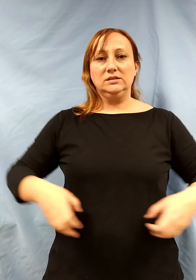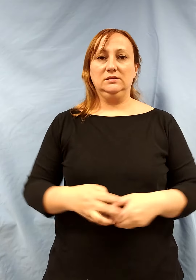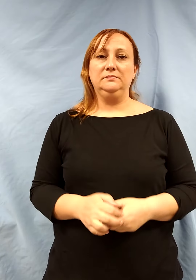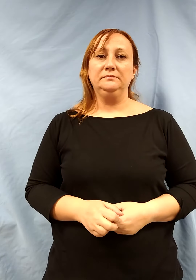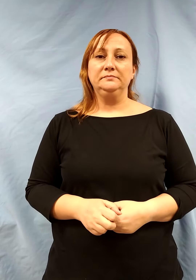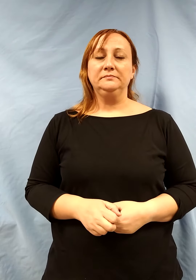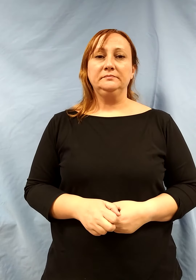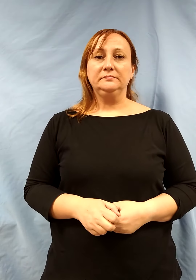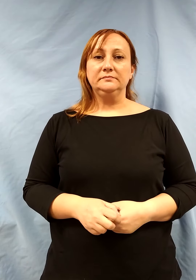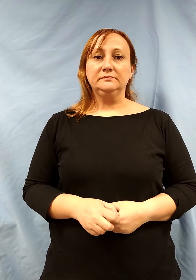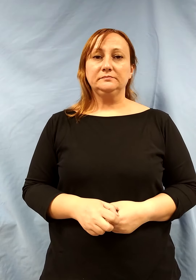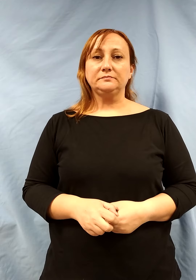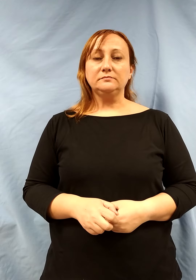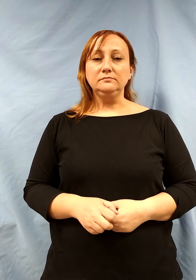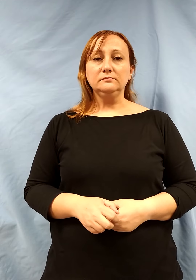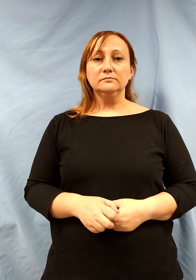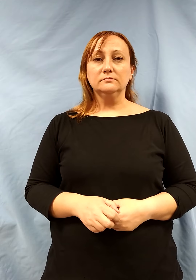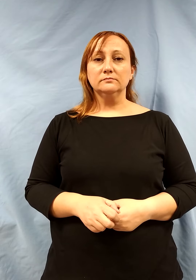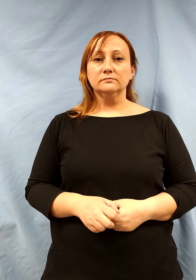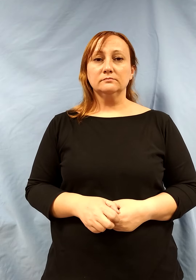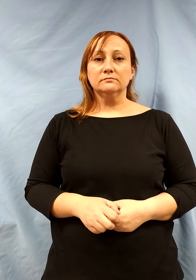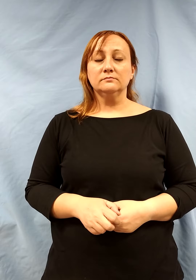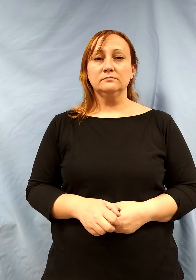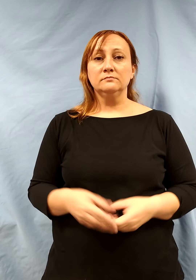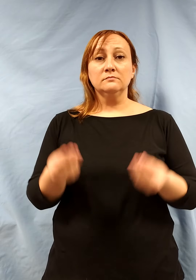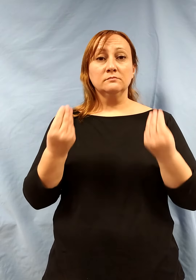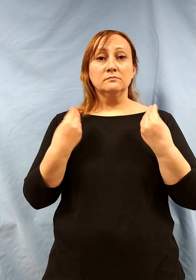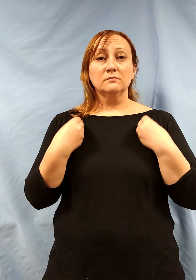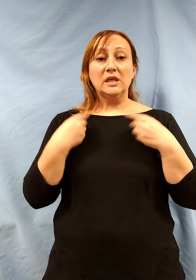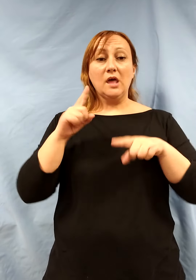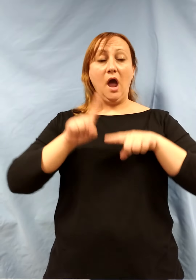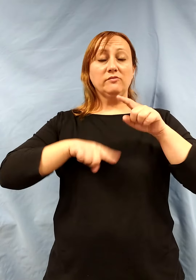En uno de esos momentos que la vida a veces brinda